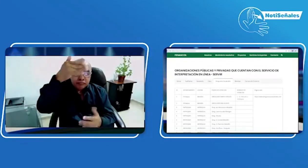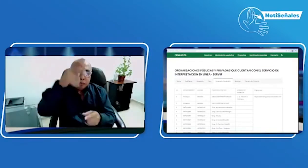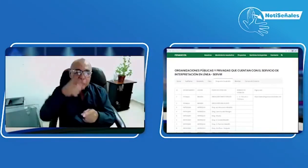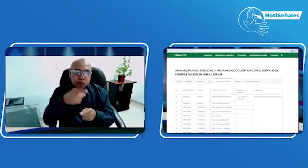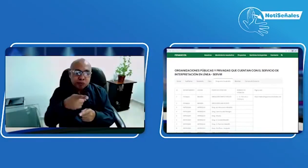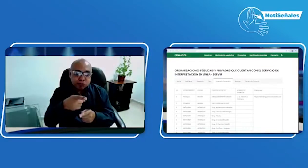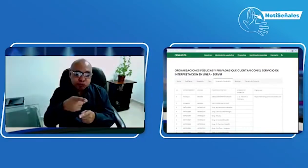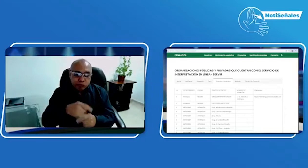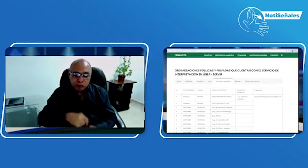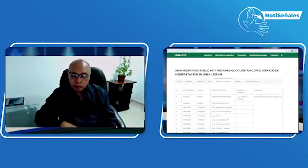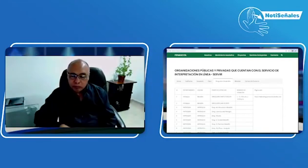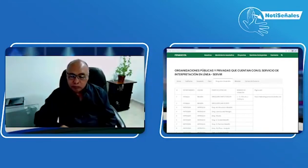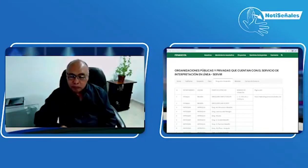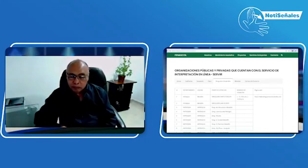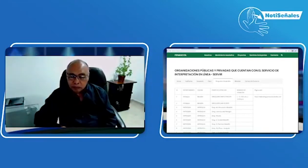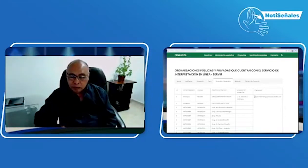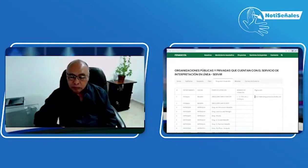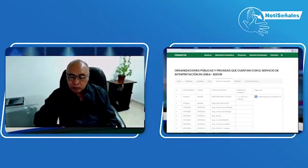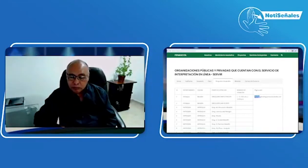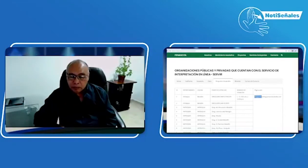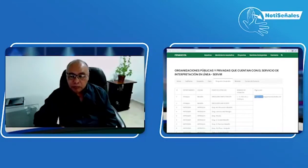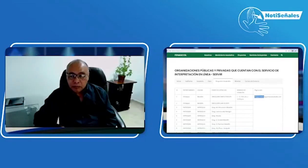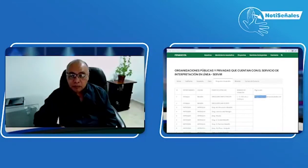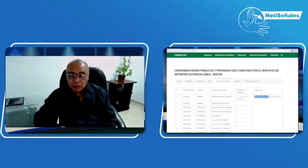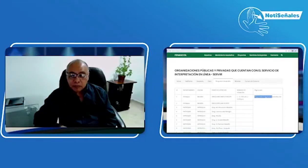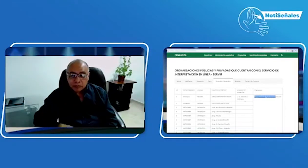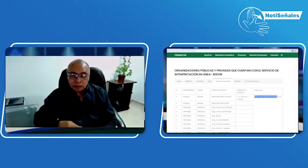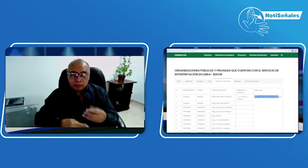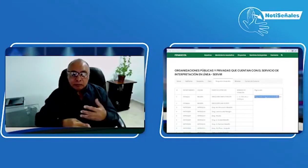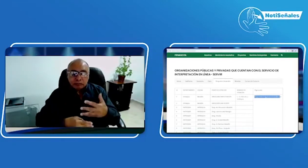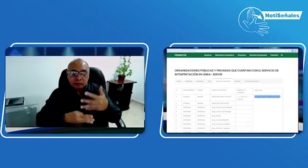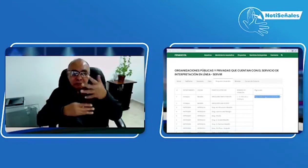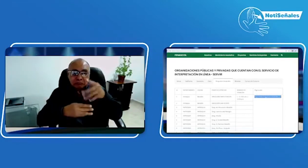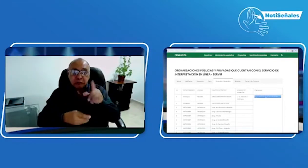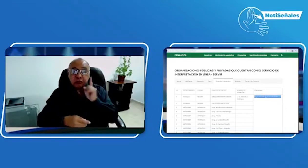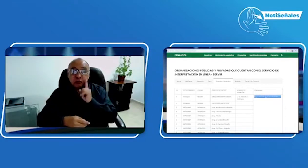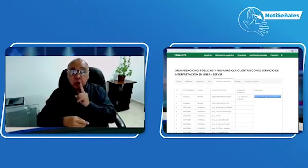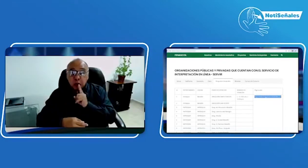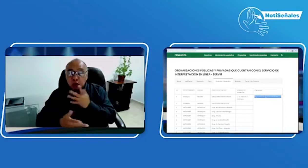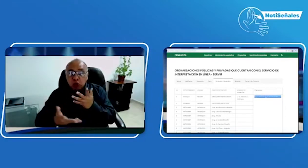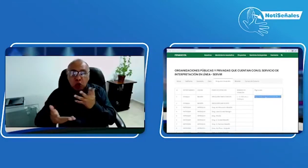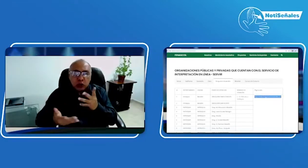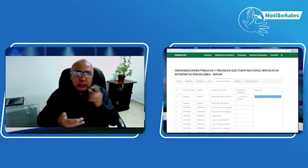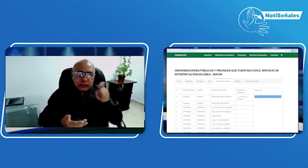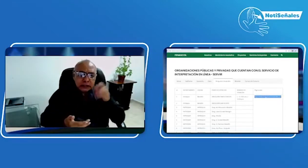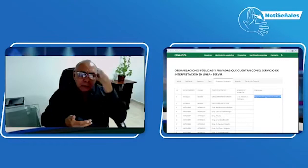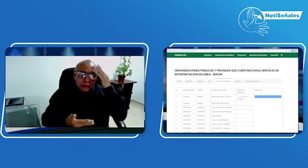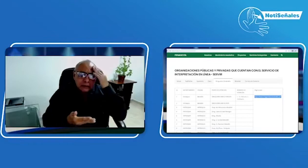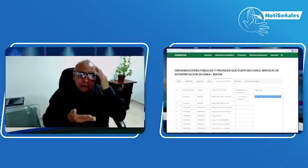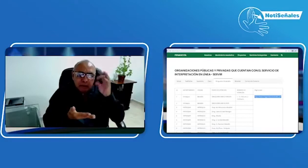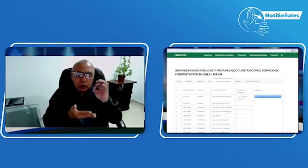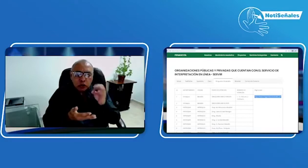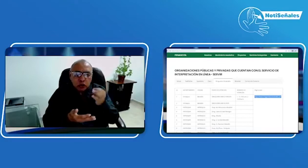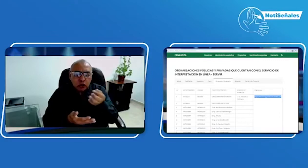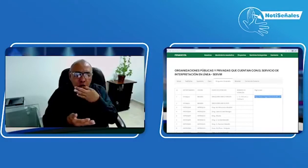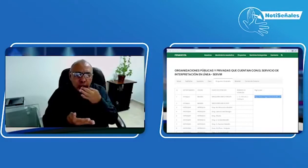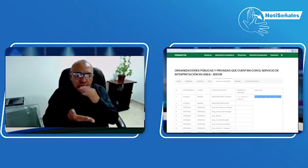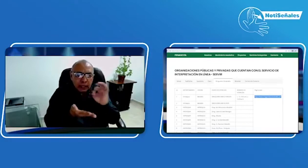Y en las filas de esta tabla, pues, aparecerán las direcciones para que ustedes como